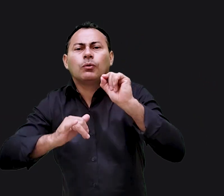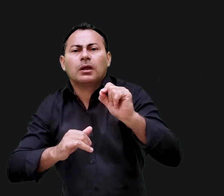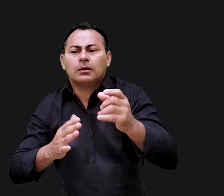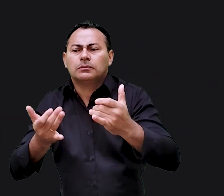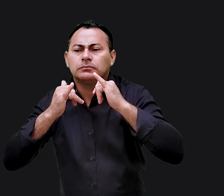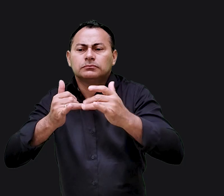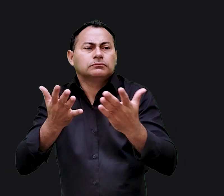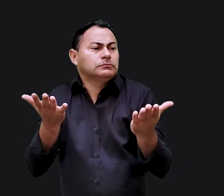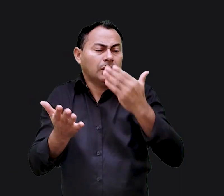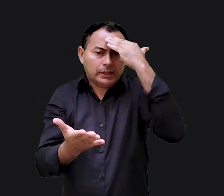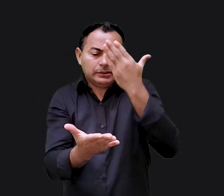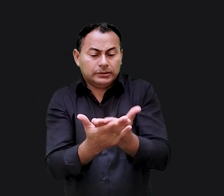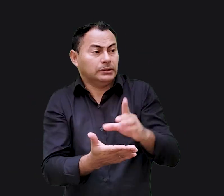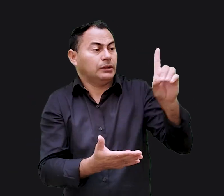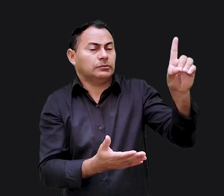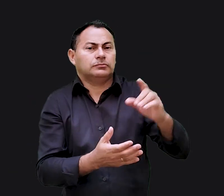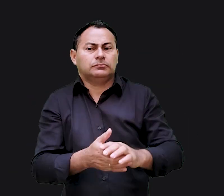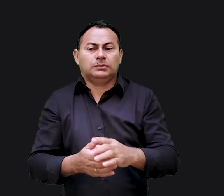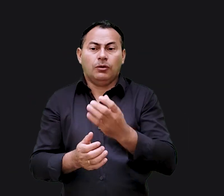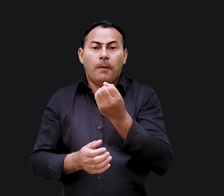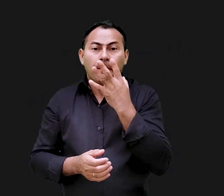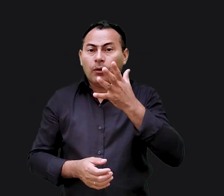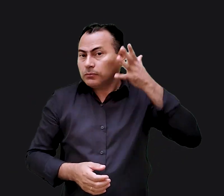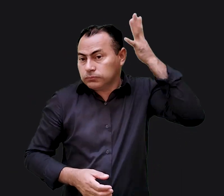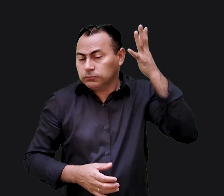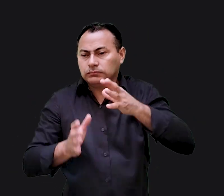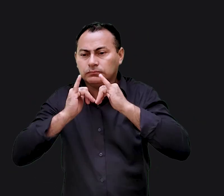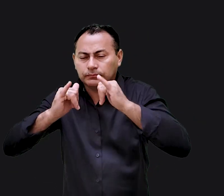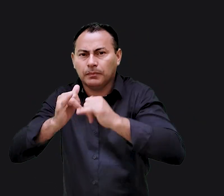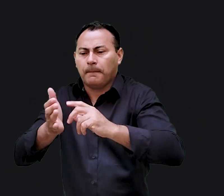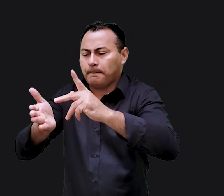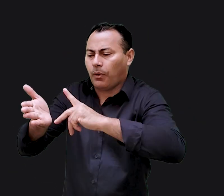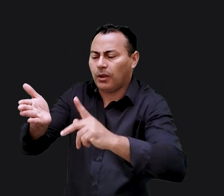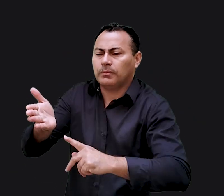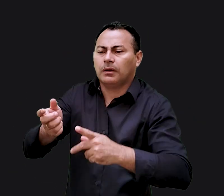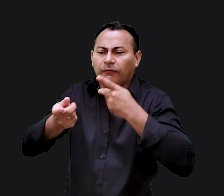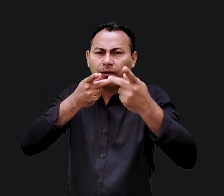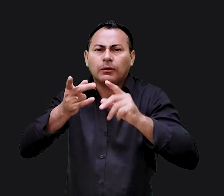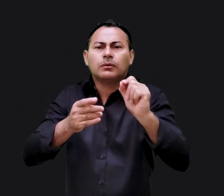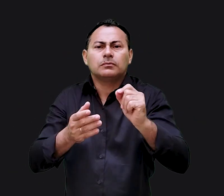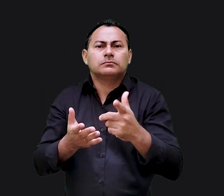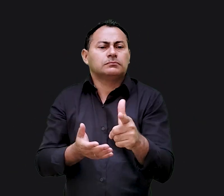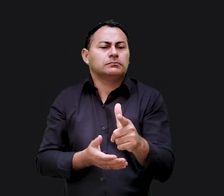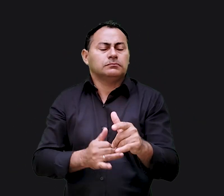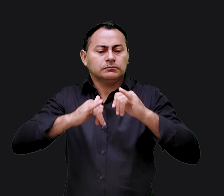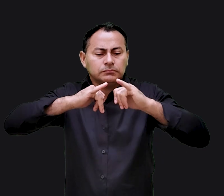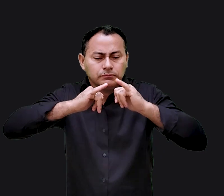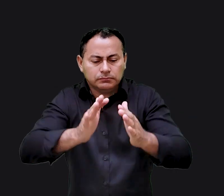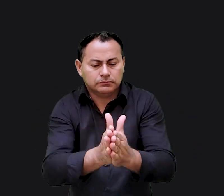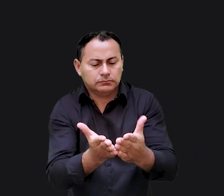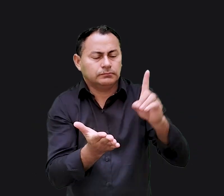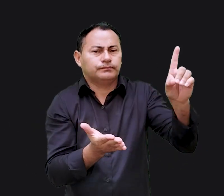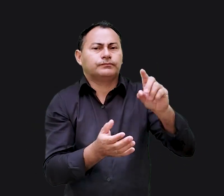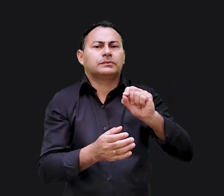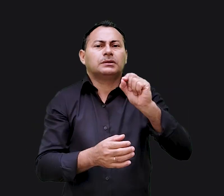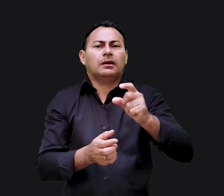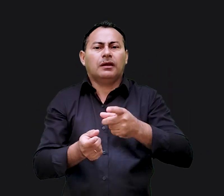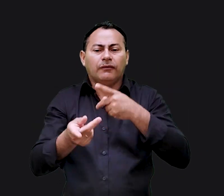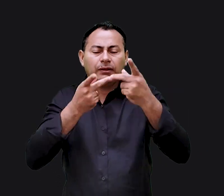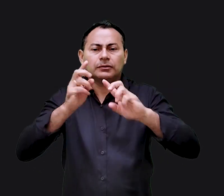vocês vão pregar o que? se você é um pregador vai pregar poemas? vai pregar sobre o que? se você não vai mais pregar a Bíblia então você